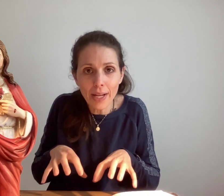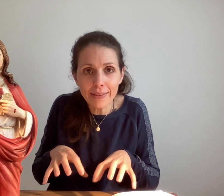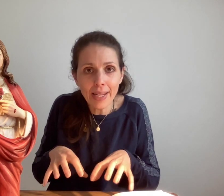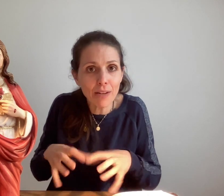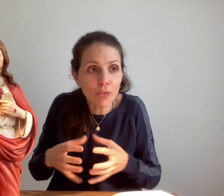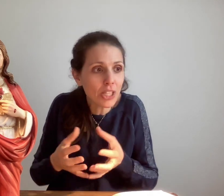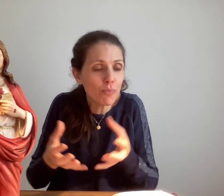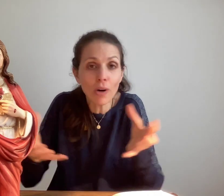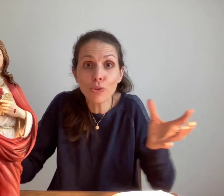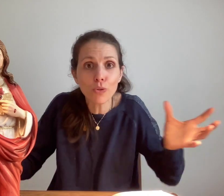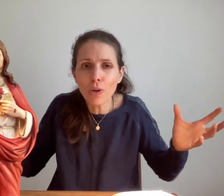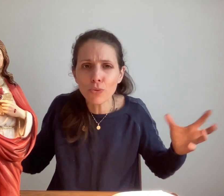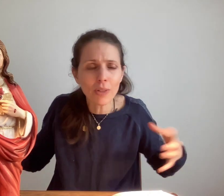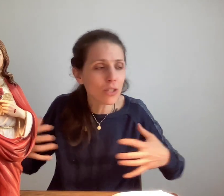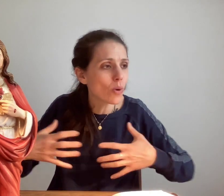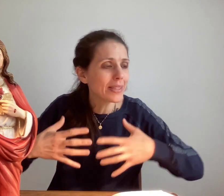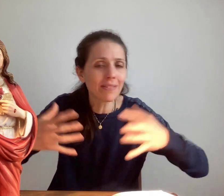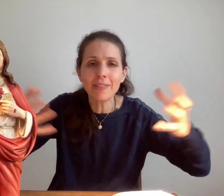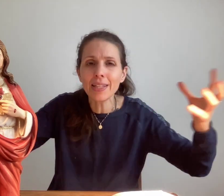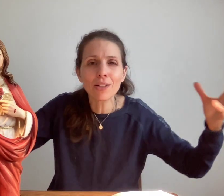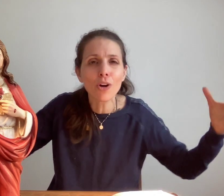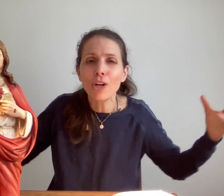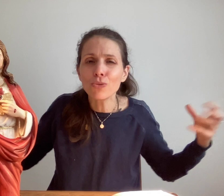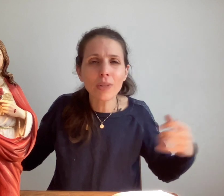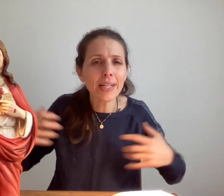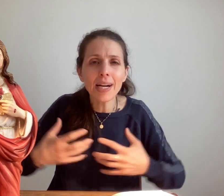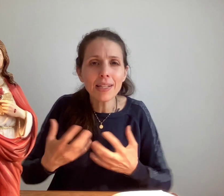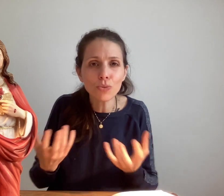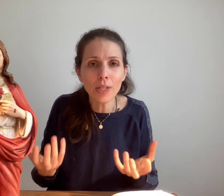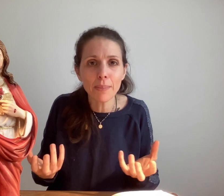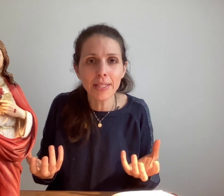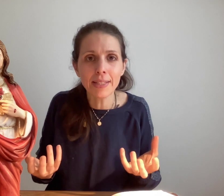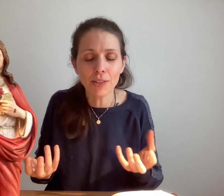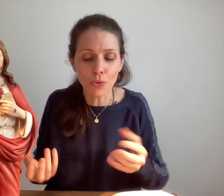la terre elles vont déjà pouvoir recevoir toutes les joies divines toutes les grâces toutes les bénédictions